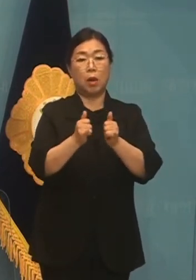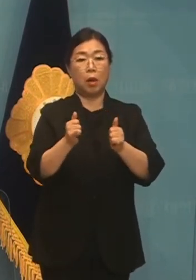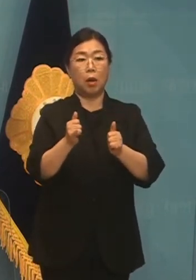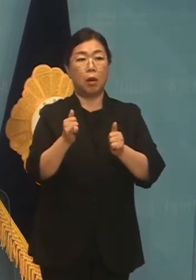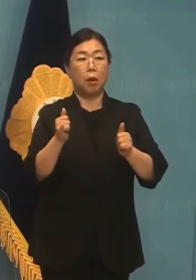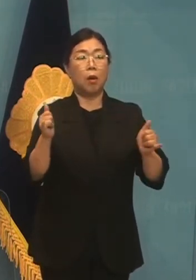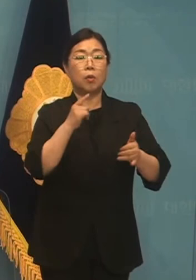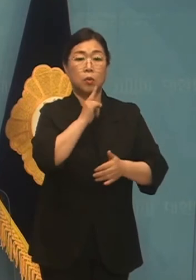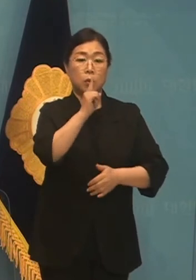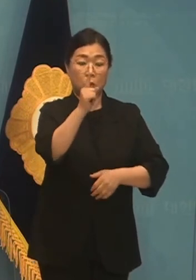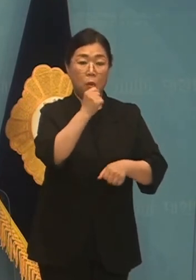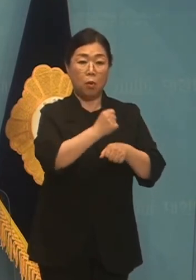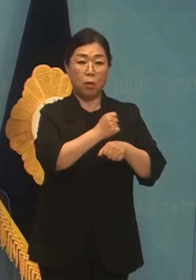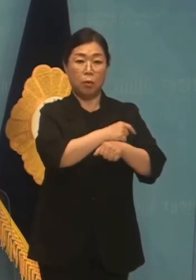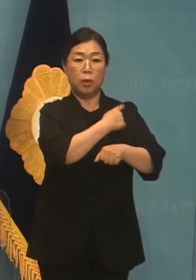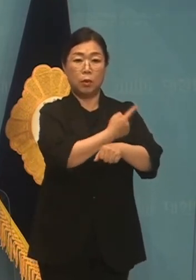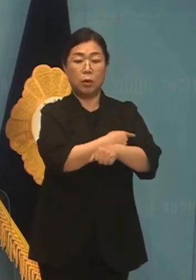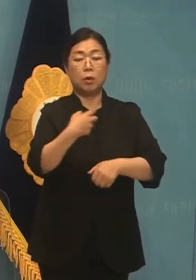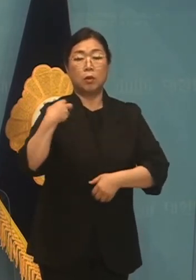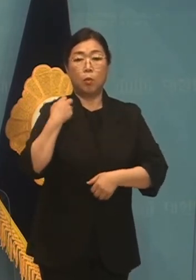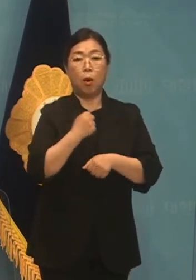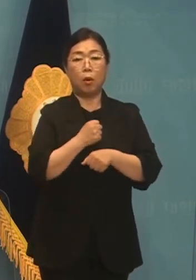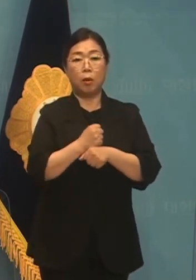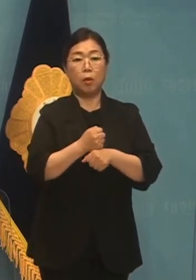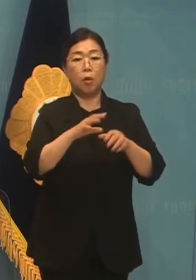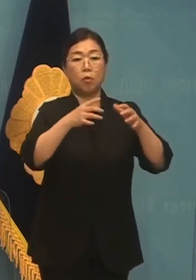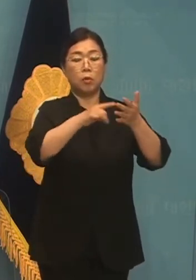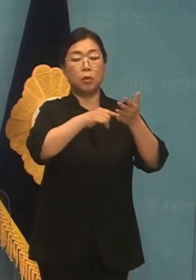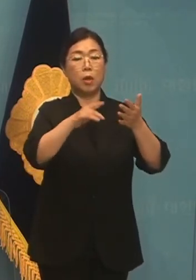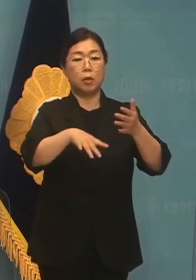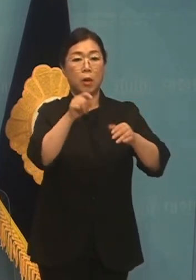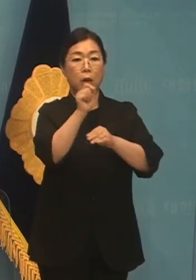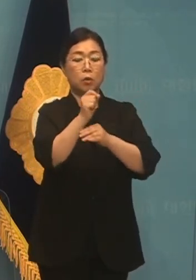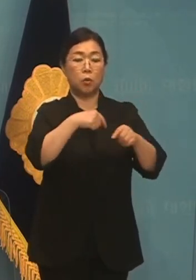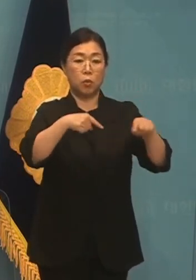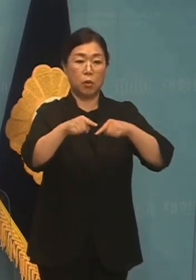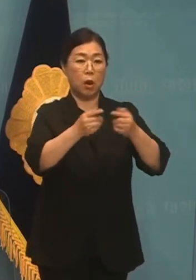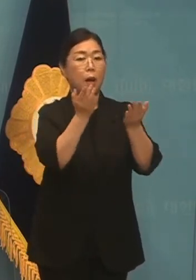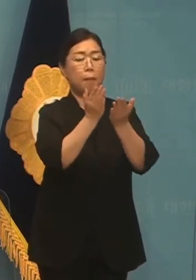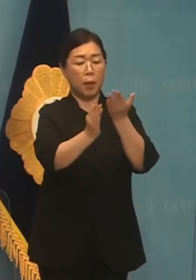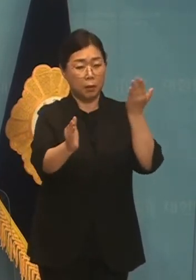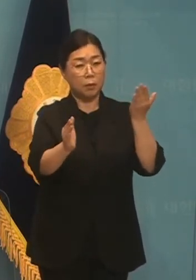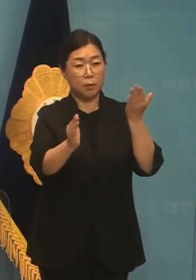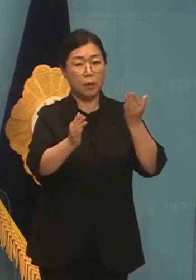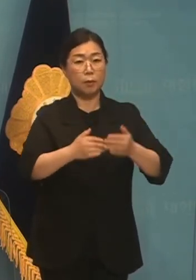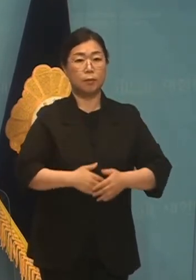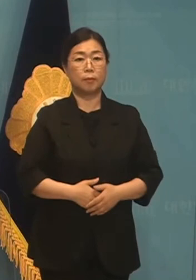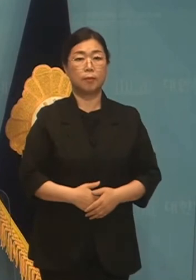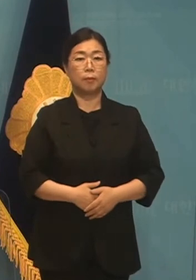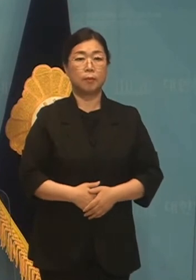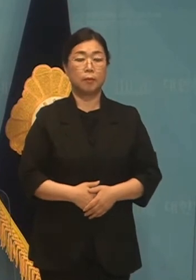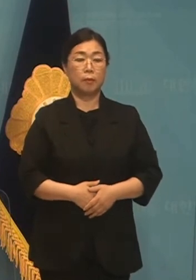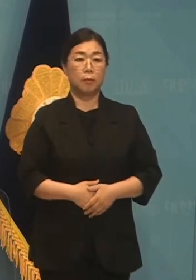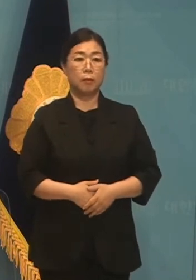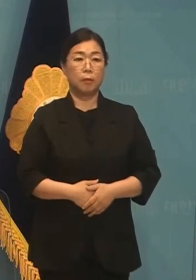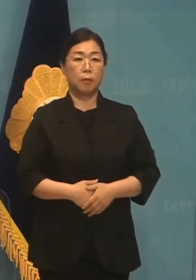소득신고를 의무화하기만 북세청의 행정조치와도 분명한 엇박자입니다.